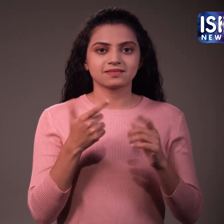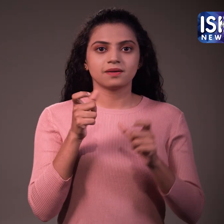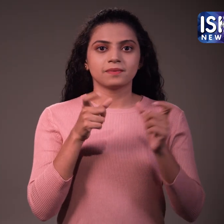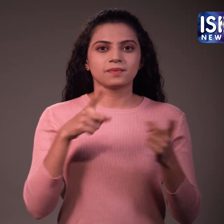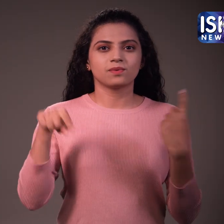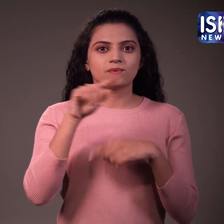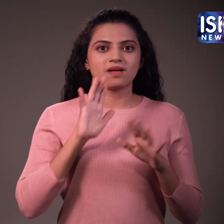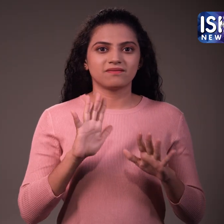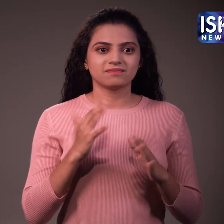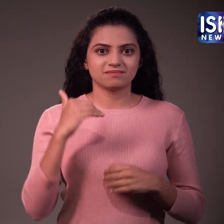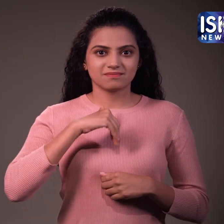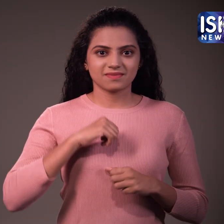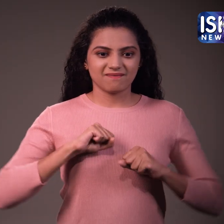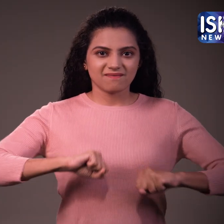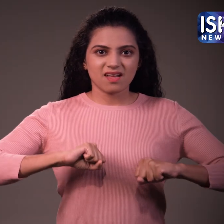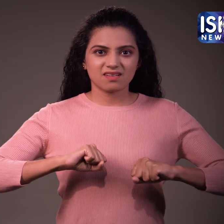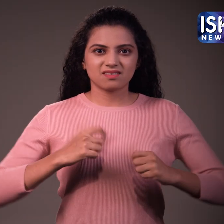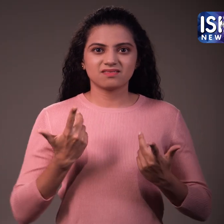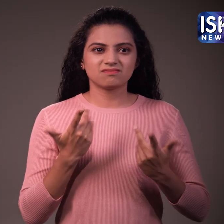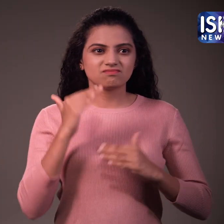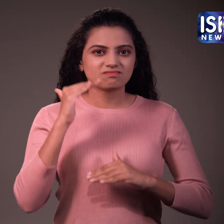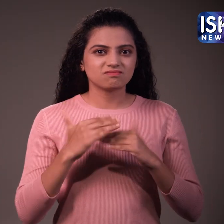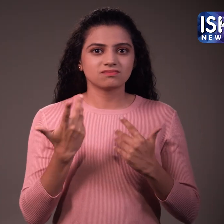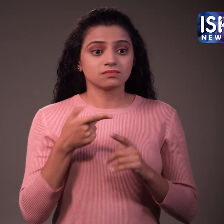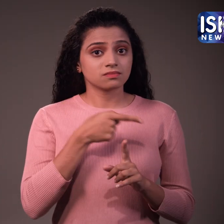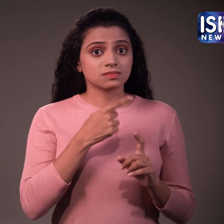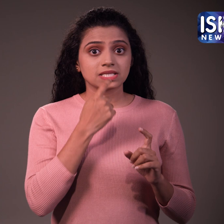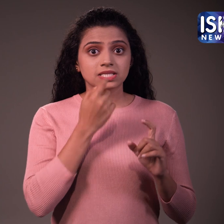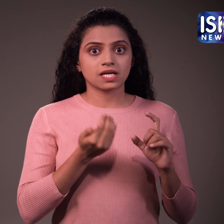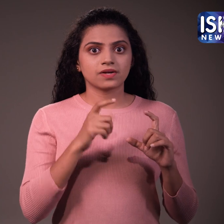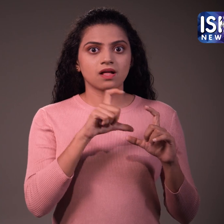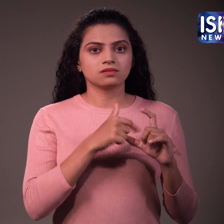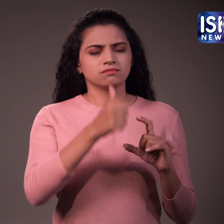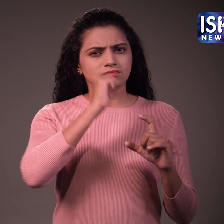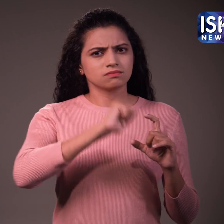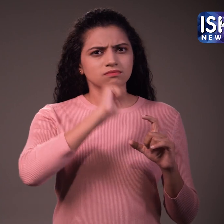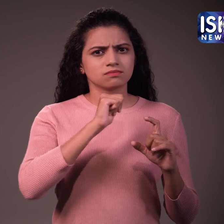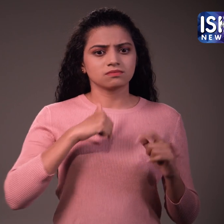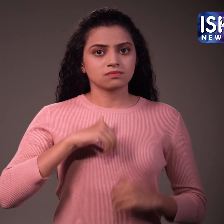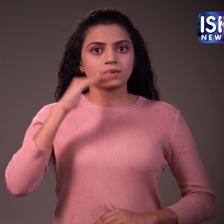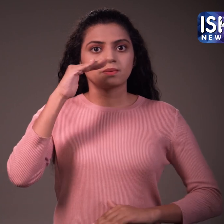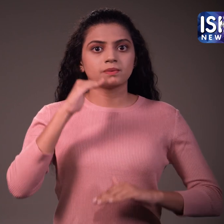चान्दी का पानी शरीर में जमा अतिरिक त्वसा को बहतर तरीके से तोड़ने में मदद कर सकता है